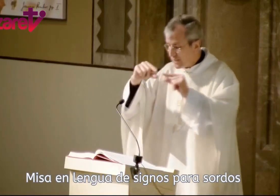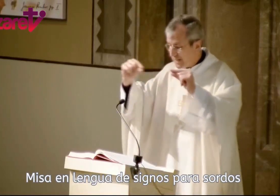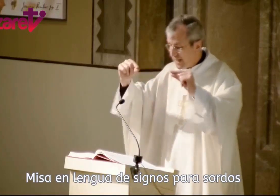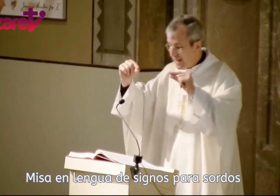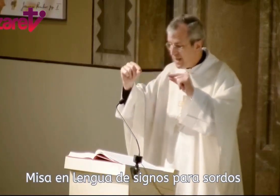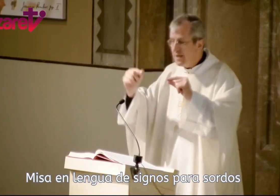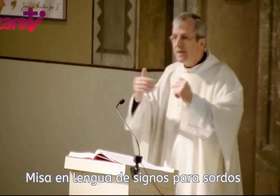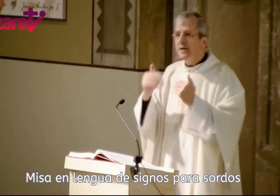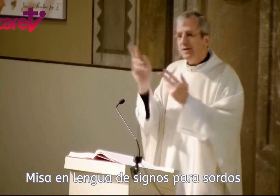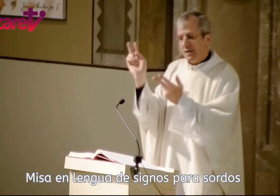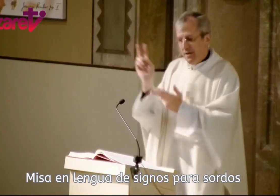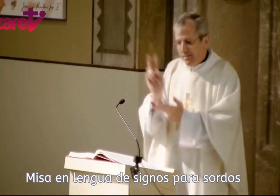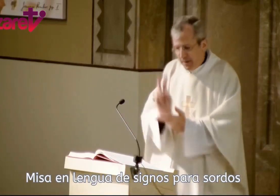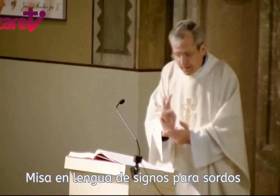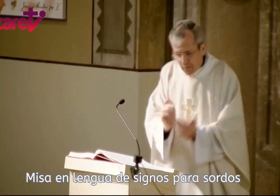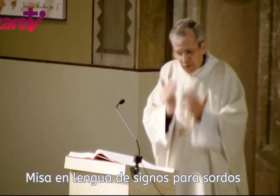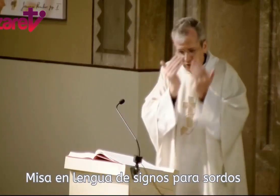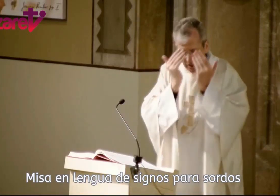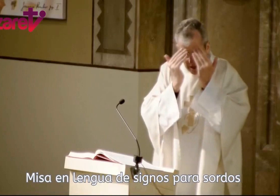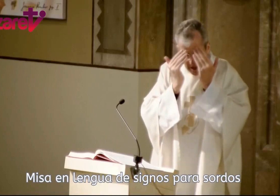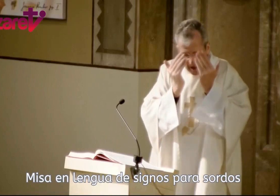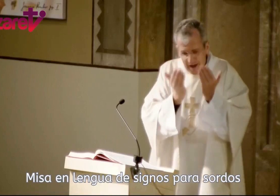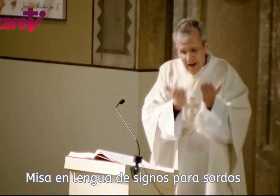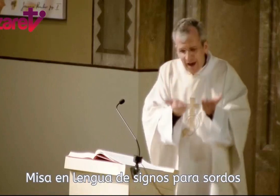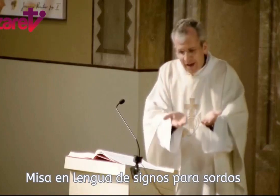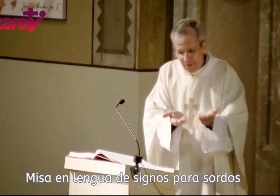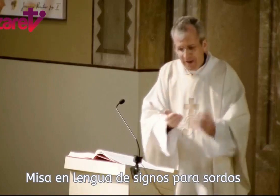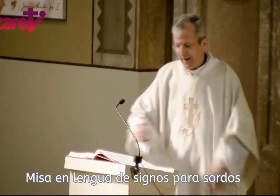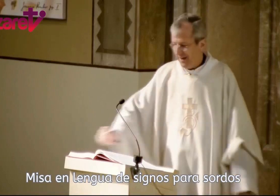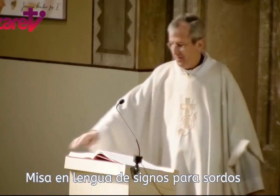estrella y venimos a adorarle.